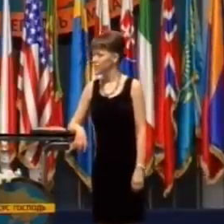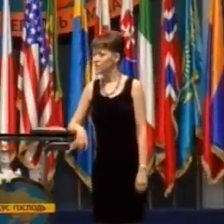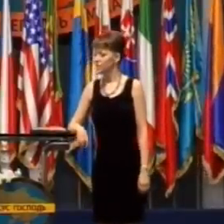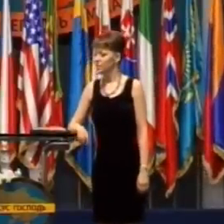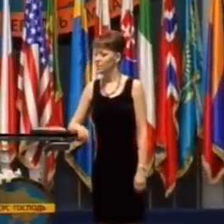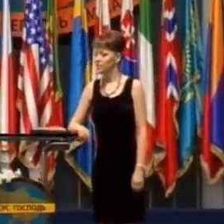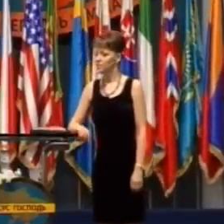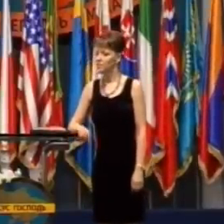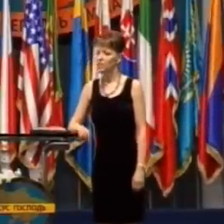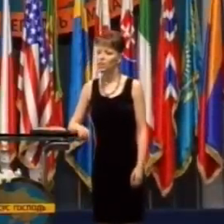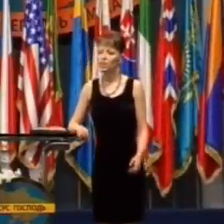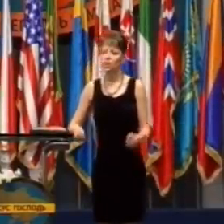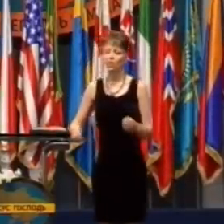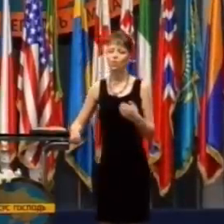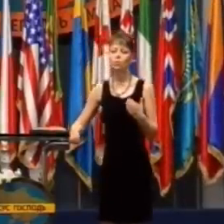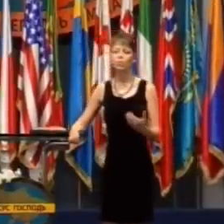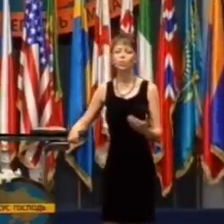naučiť,